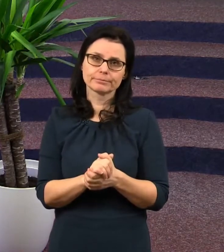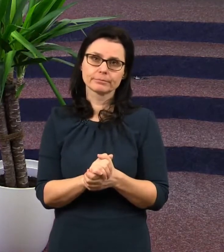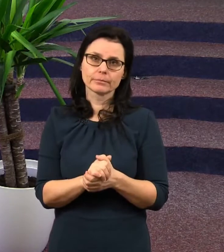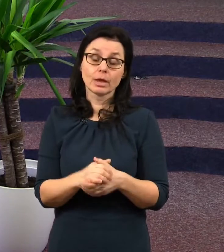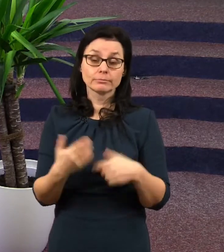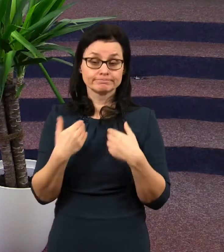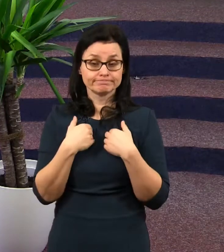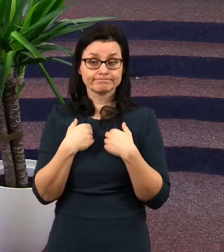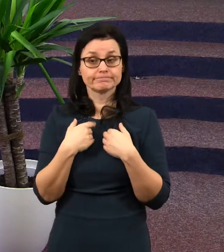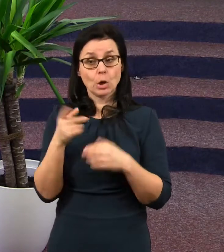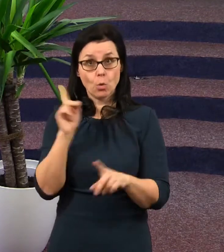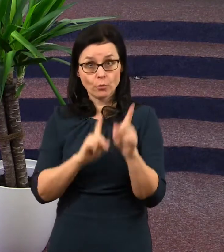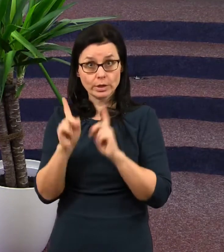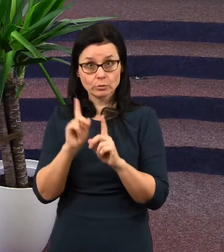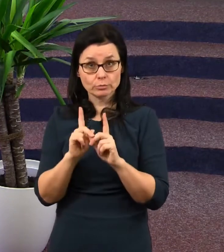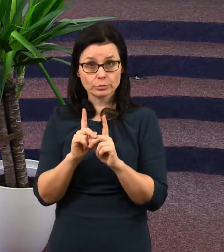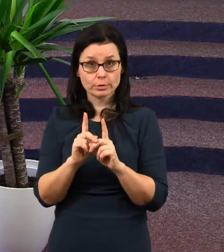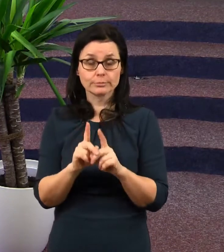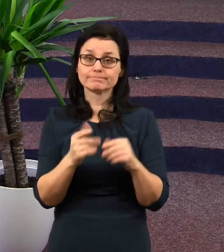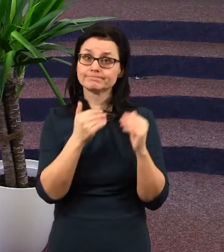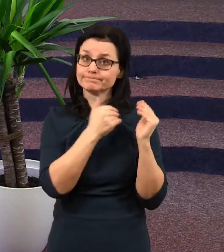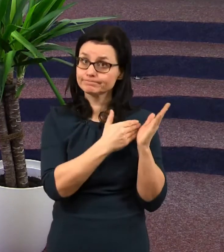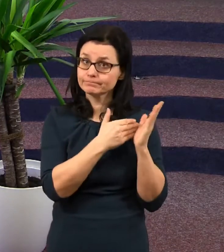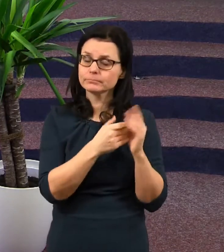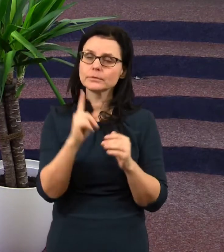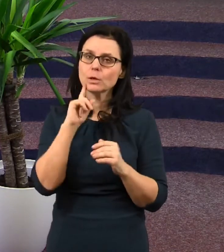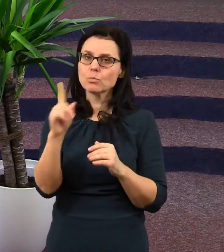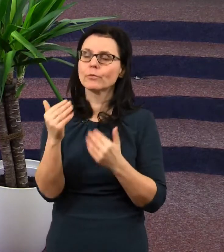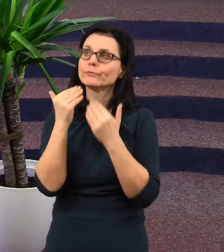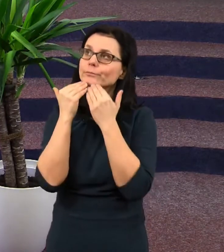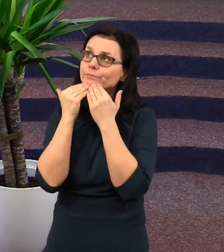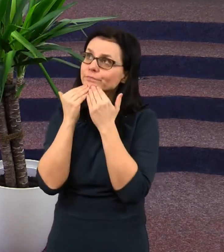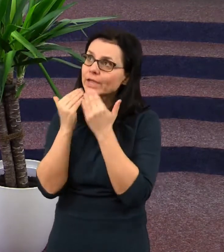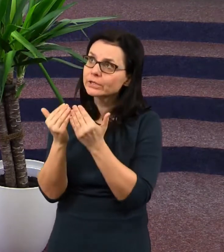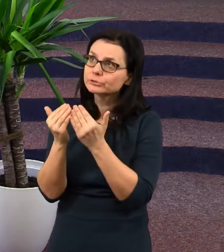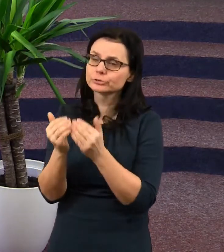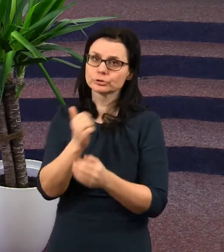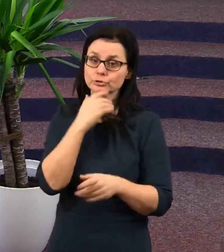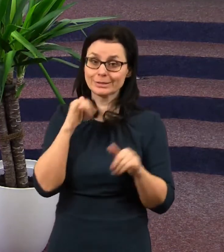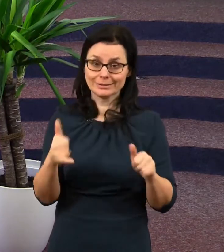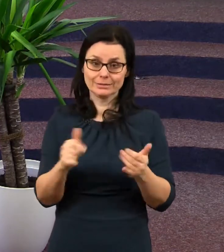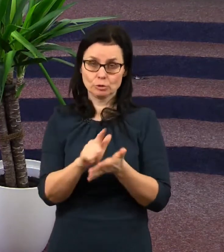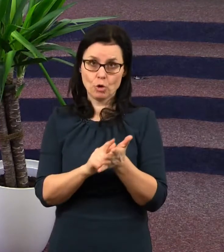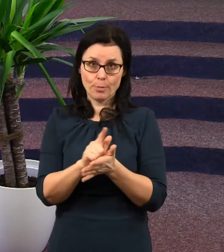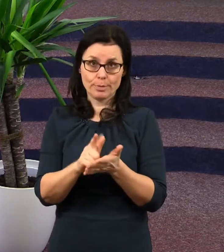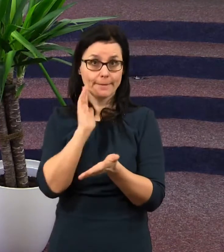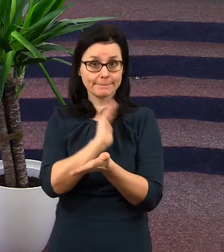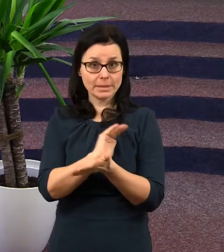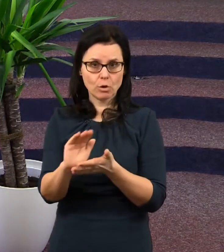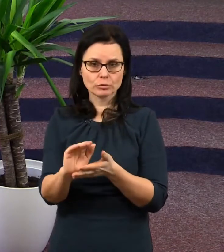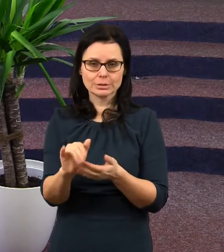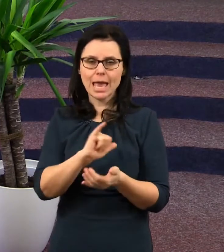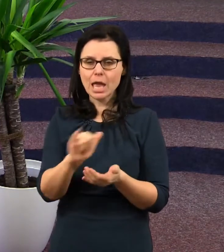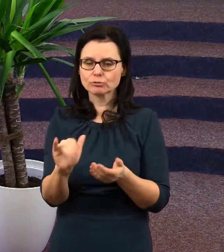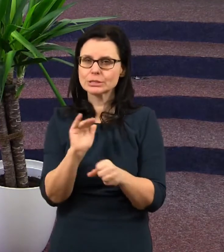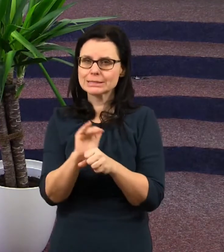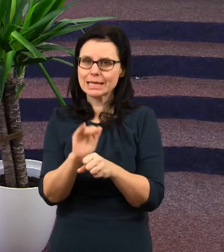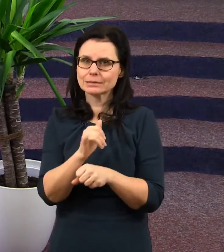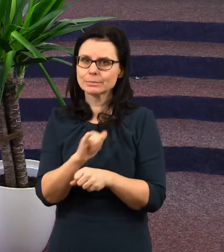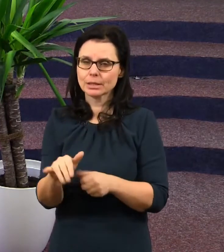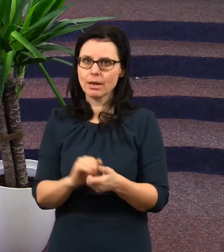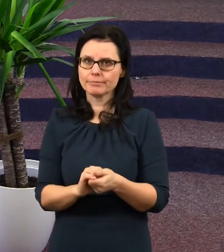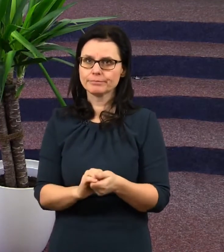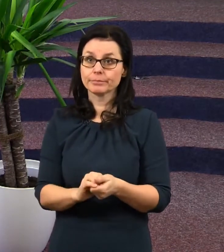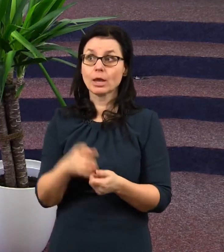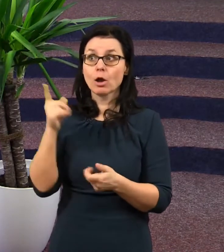si, že bychom měli být velmi, velmi pánu Bohu vděční za to, že ta doba milosti stále trvá. Za naději,